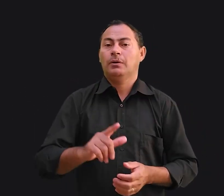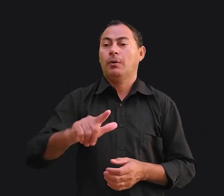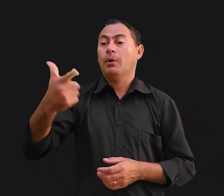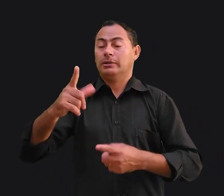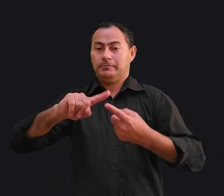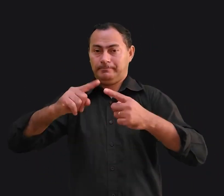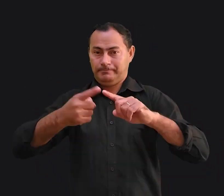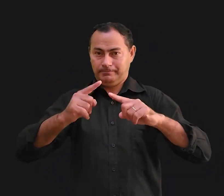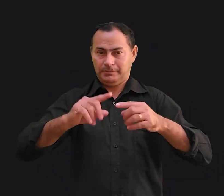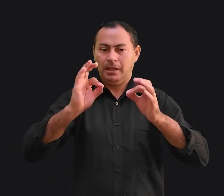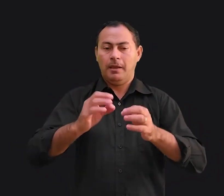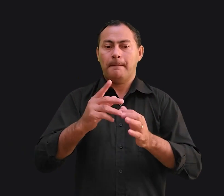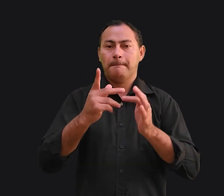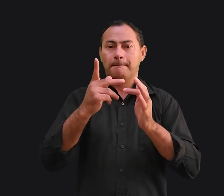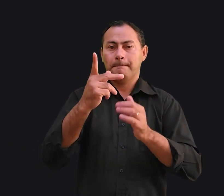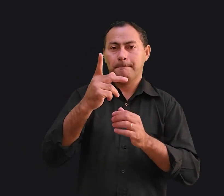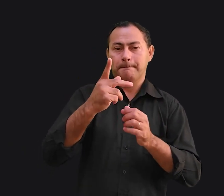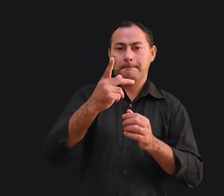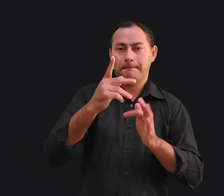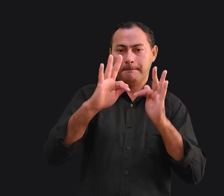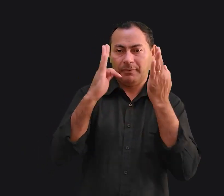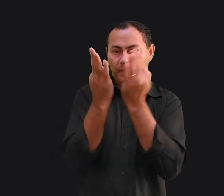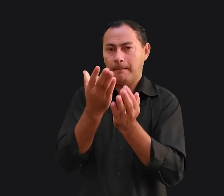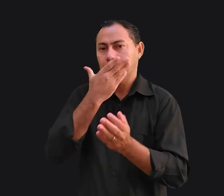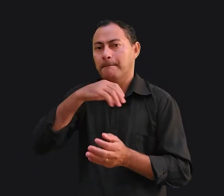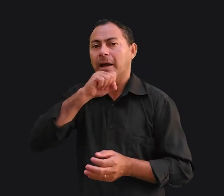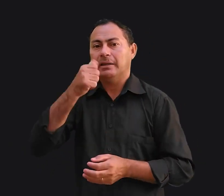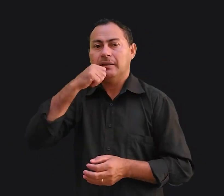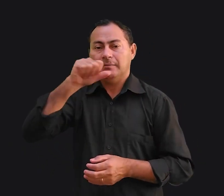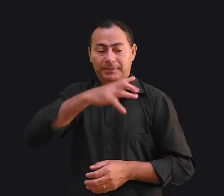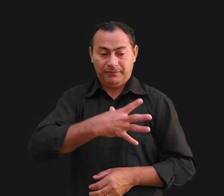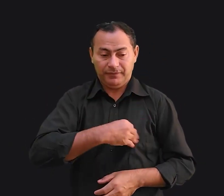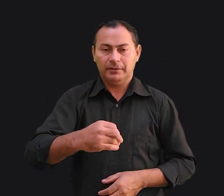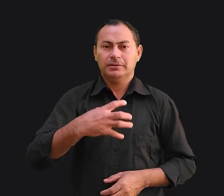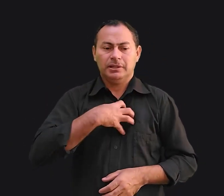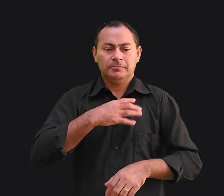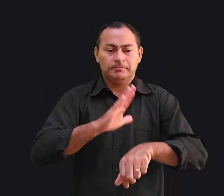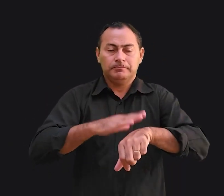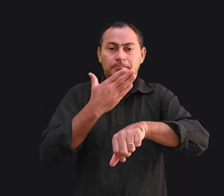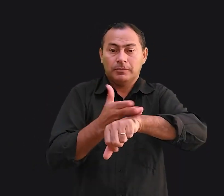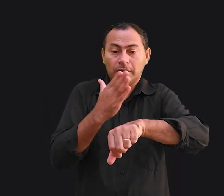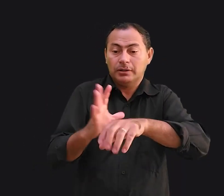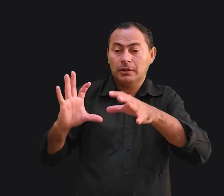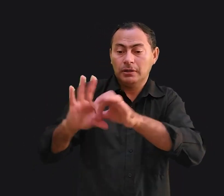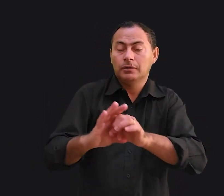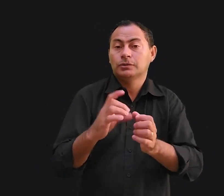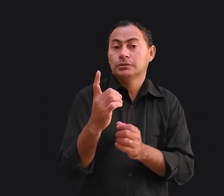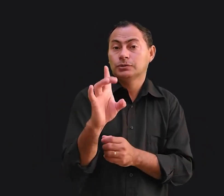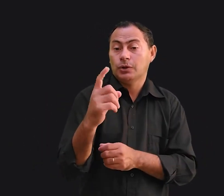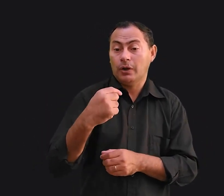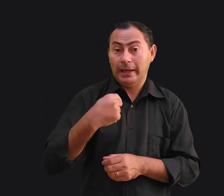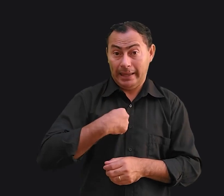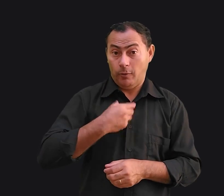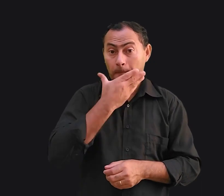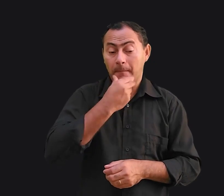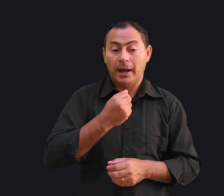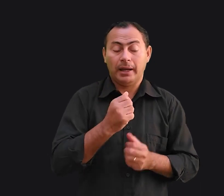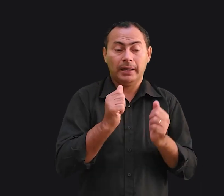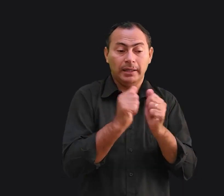combinação é pais e filhos. Houve momentos em que senti necessidade de reunir só eu e meus filhos sem a mãe